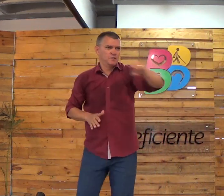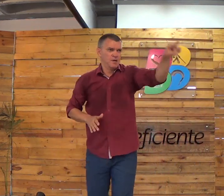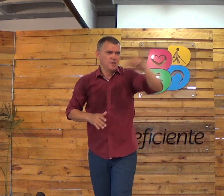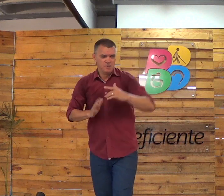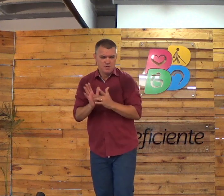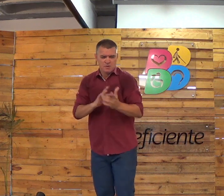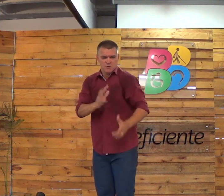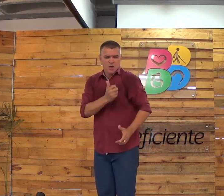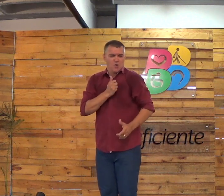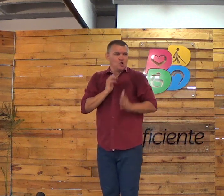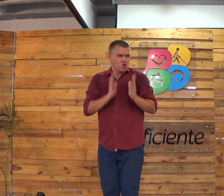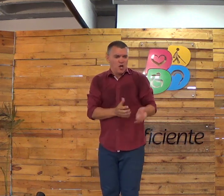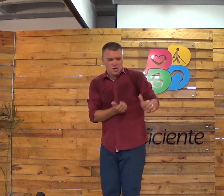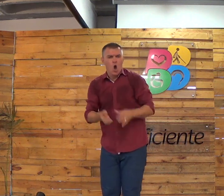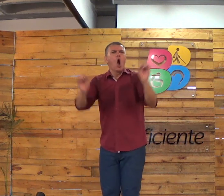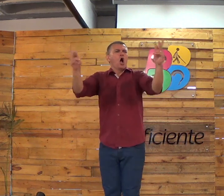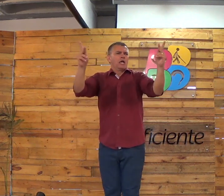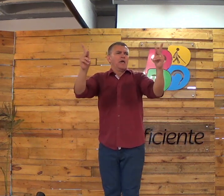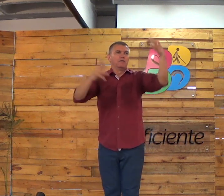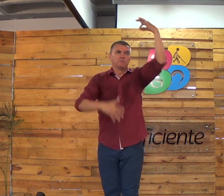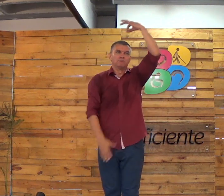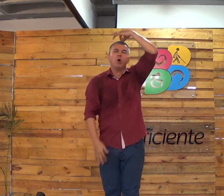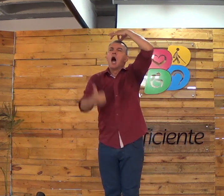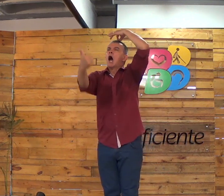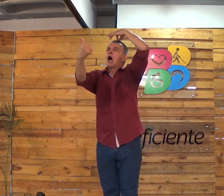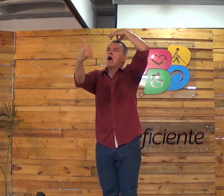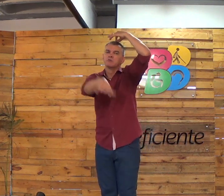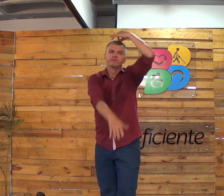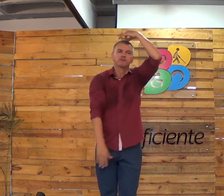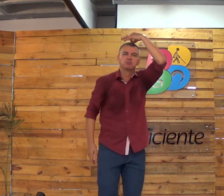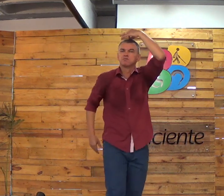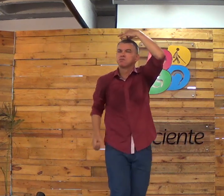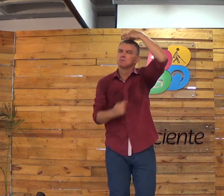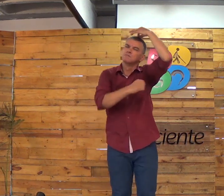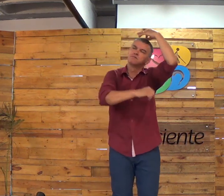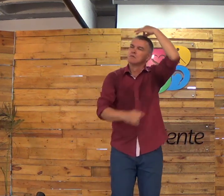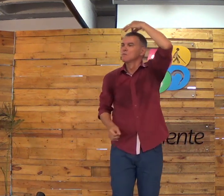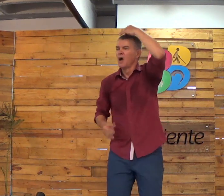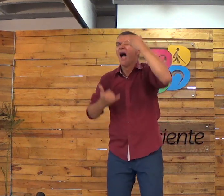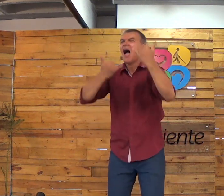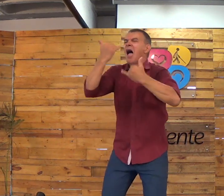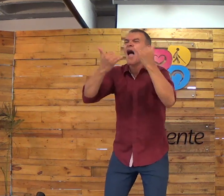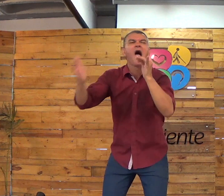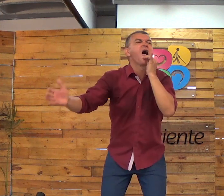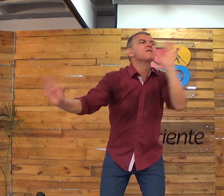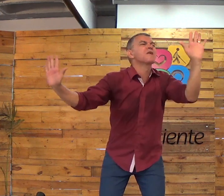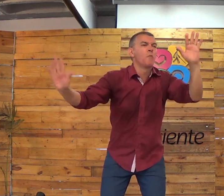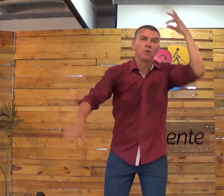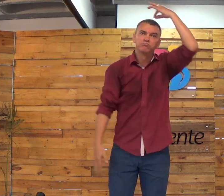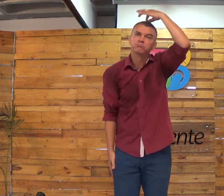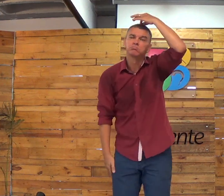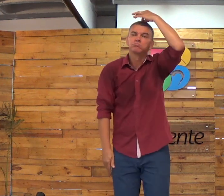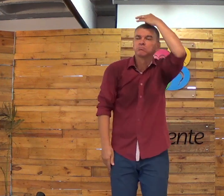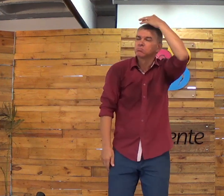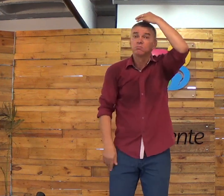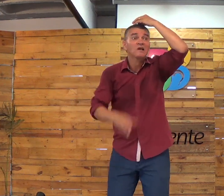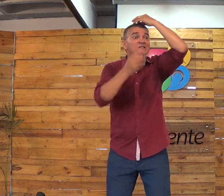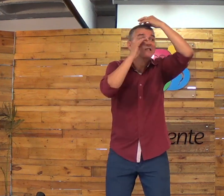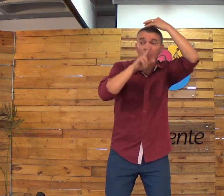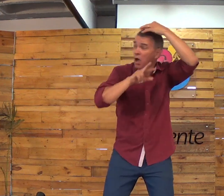Mas aí me pergunto. Jesus, ok. Eu acerei Jesus, sou batizado. Olha, tá remonta, tá? Tem o